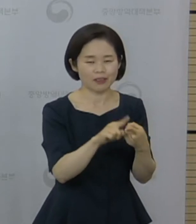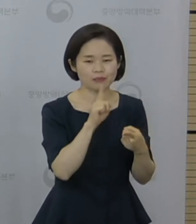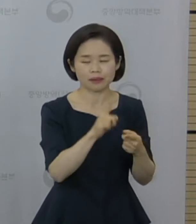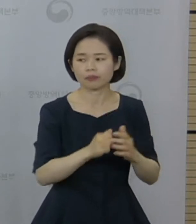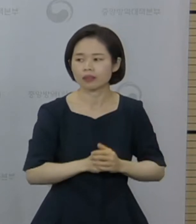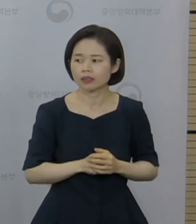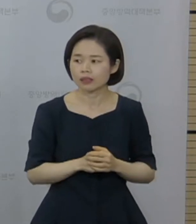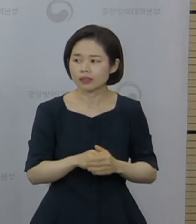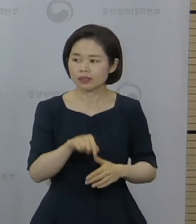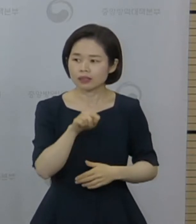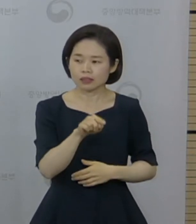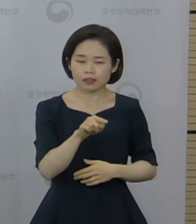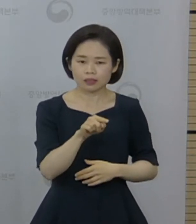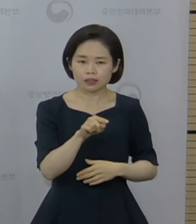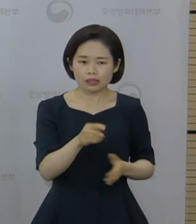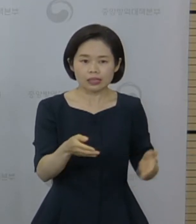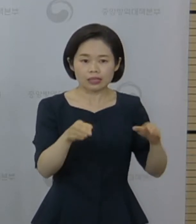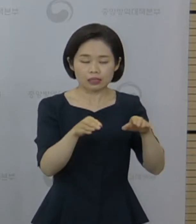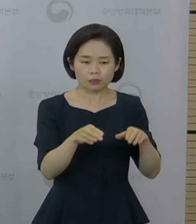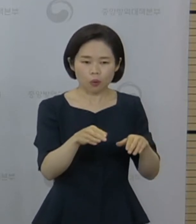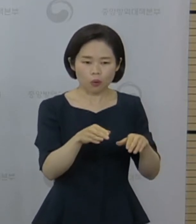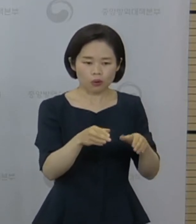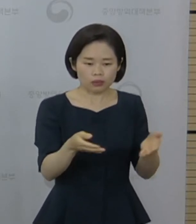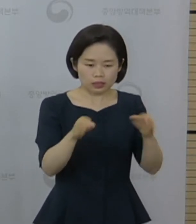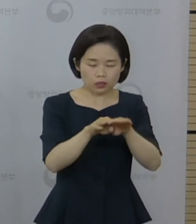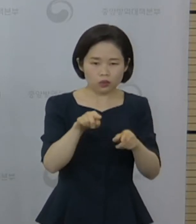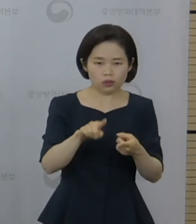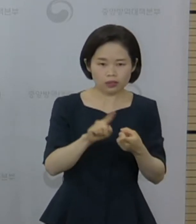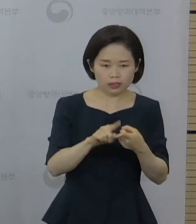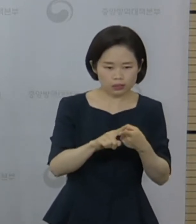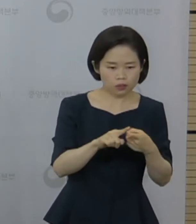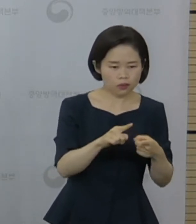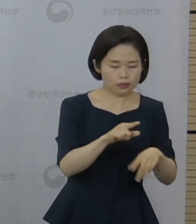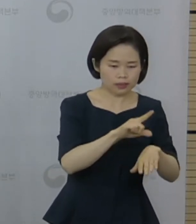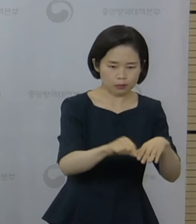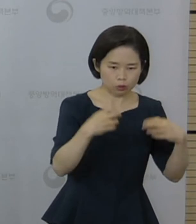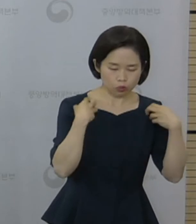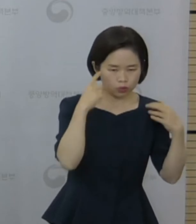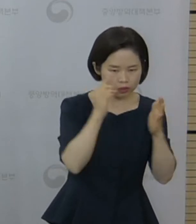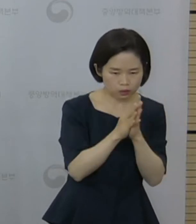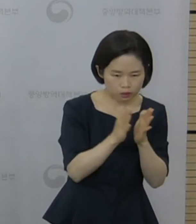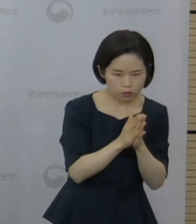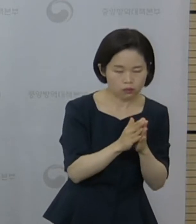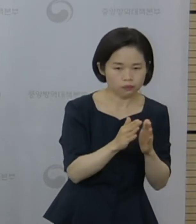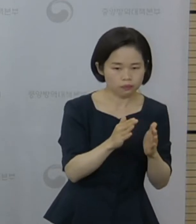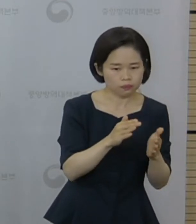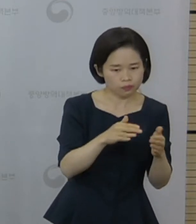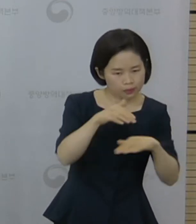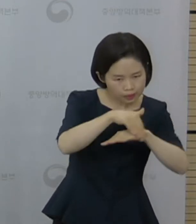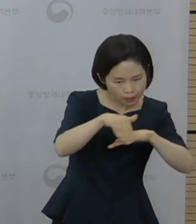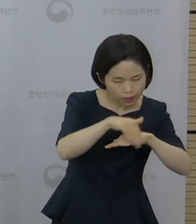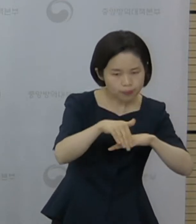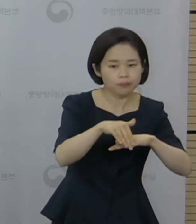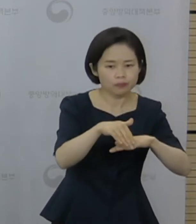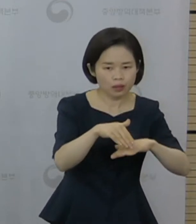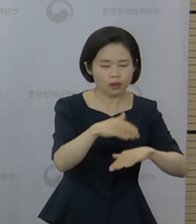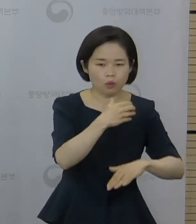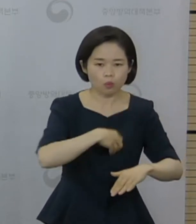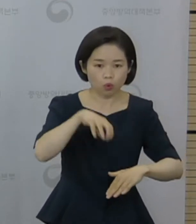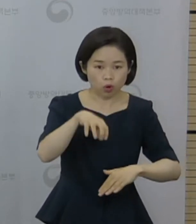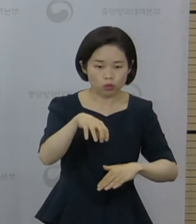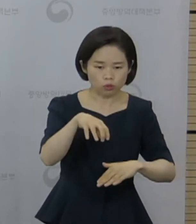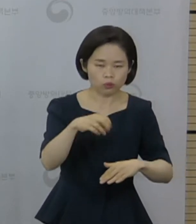내에서는 지자체가 자체적으로 계획을 수립해서 우선 접종 대상자를 선정하고 보건소나 예방접종센터에서 접종하는